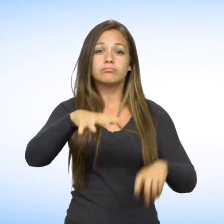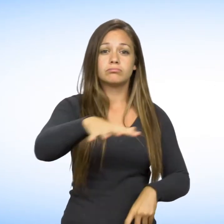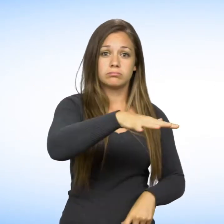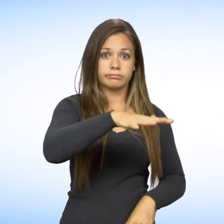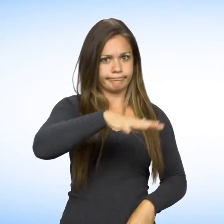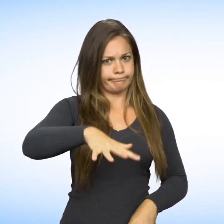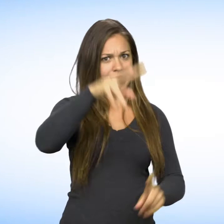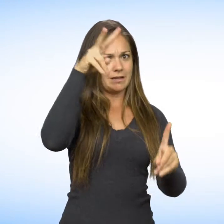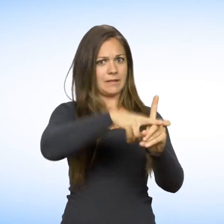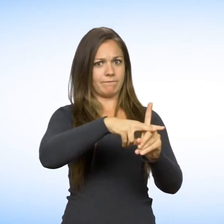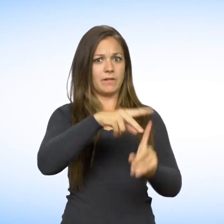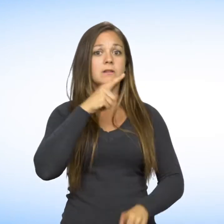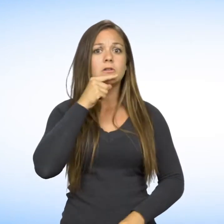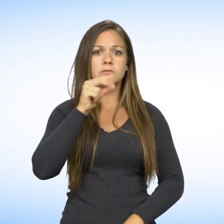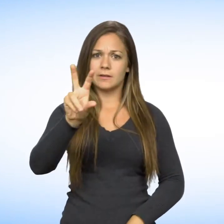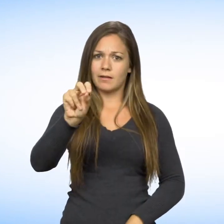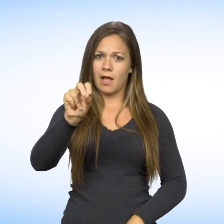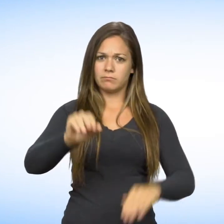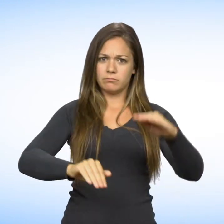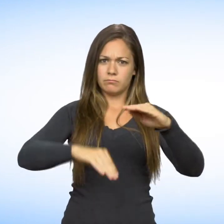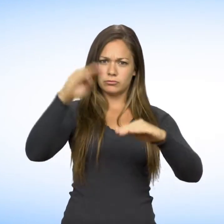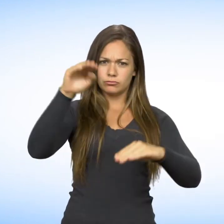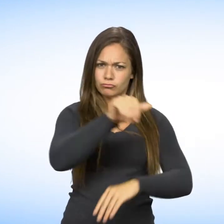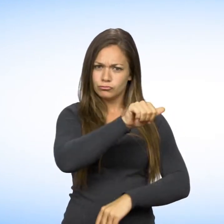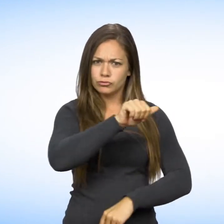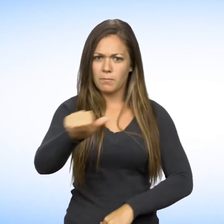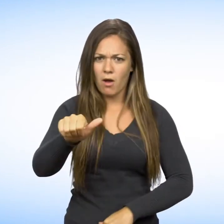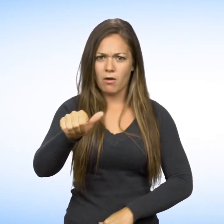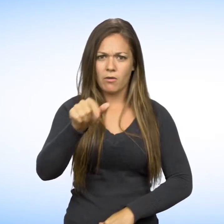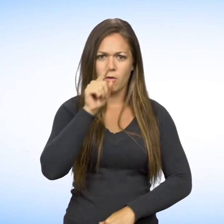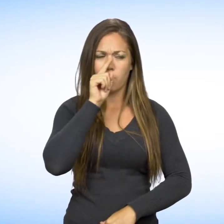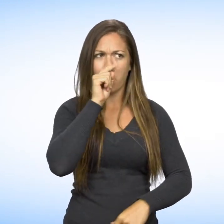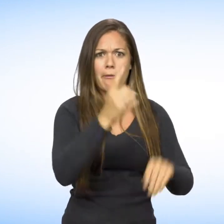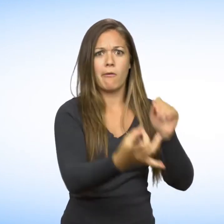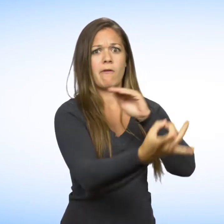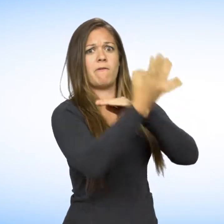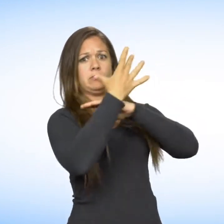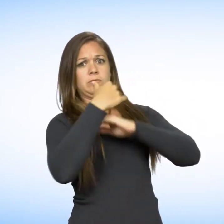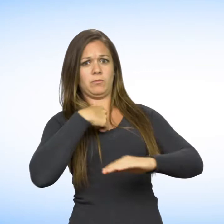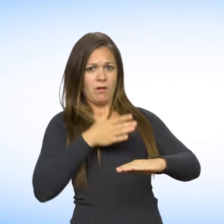Par exemple, on ne peut vous refuser l'accès à un bar sous prétexte que le bar est réservé aux personnes de 30 ans et plus.